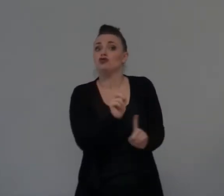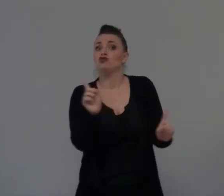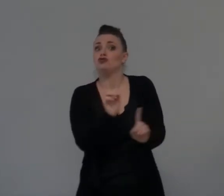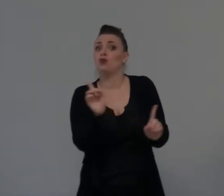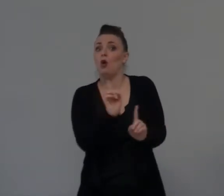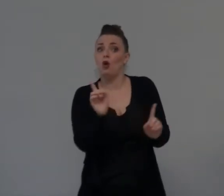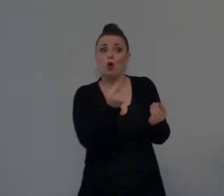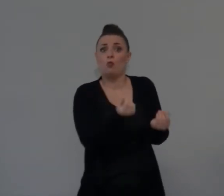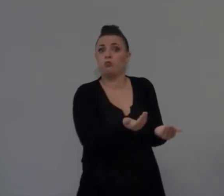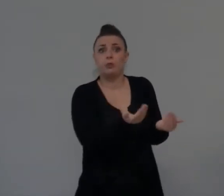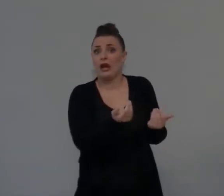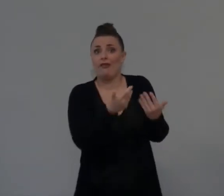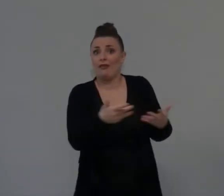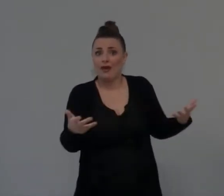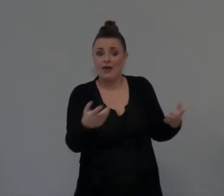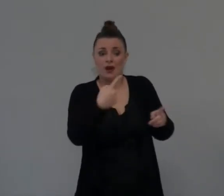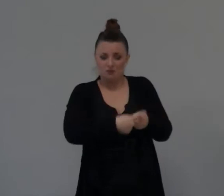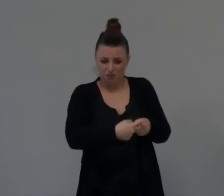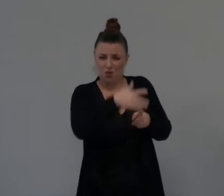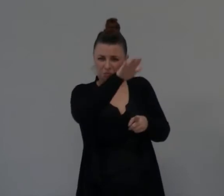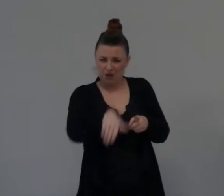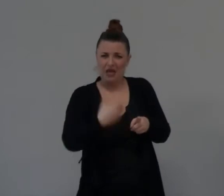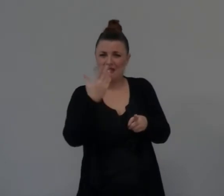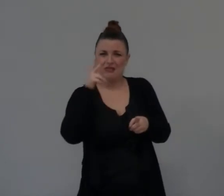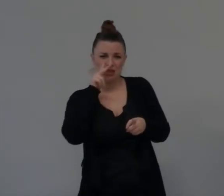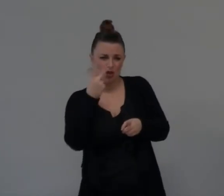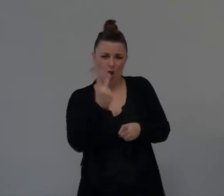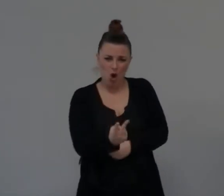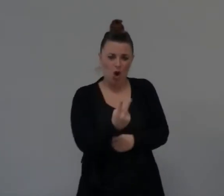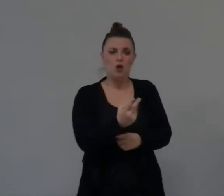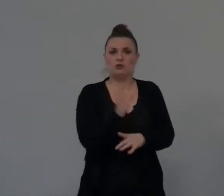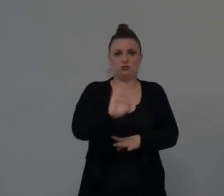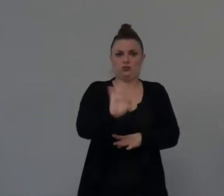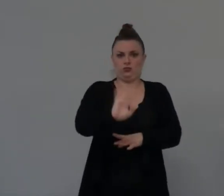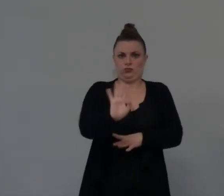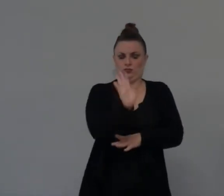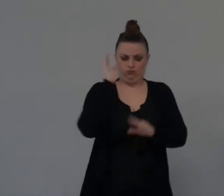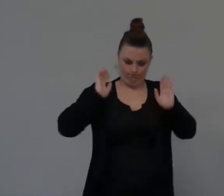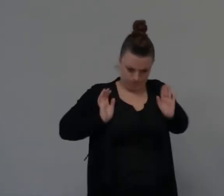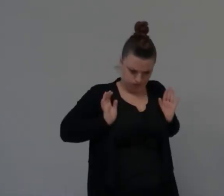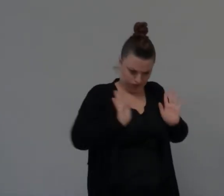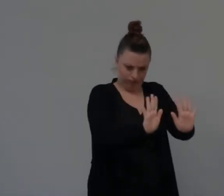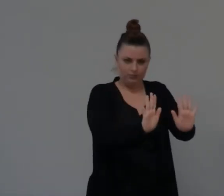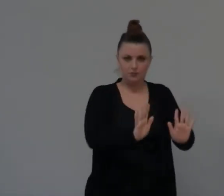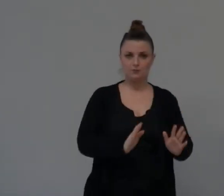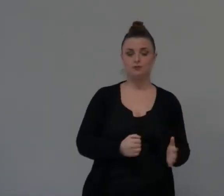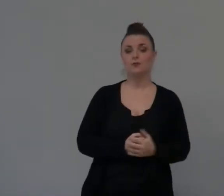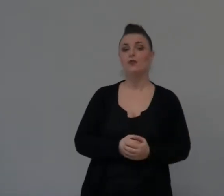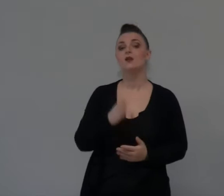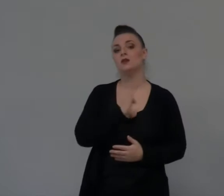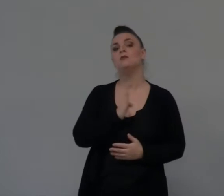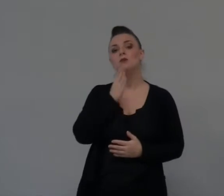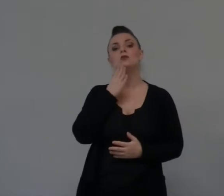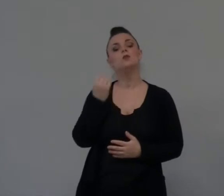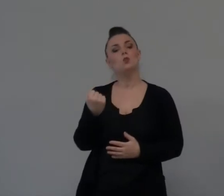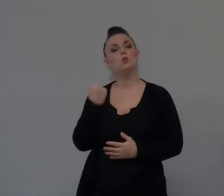vuole Il tizio Sta vedendo La situazione Con il cuore Di uno Speculatore Finanziario Era un